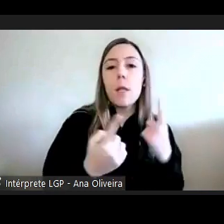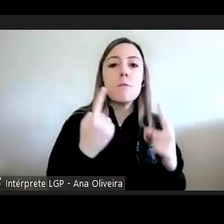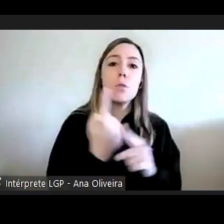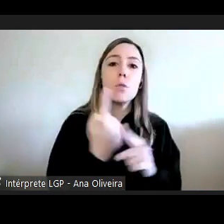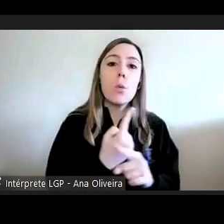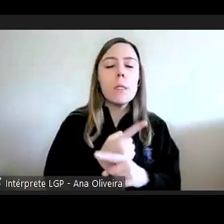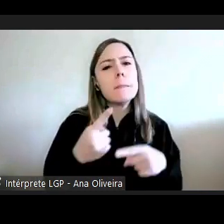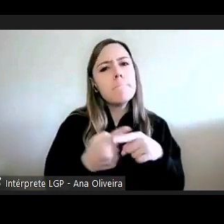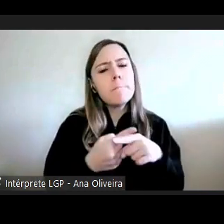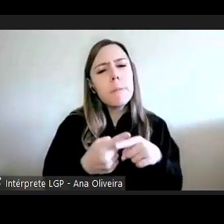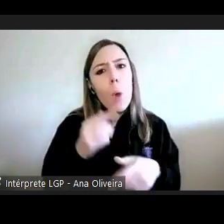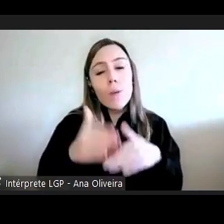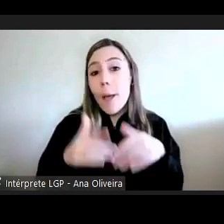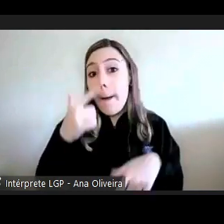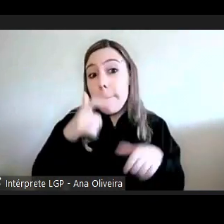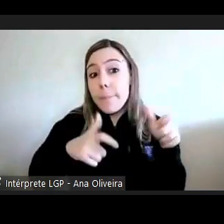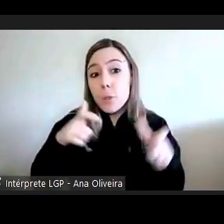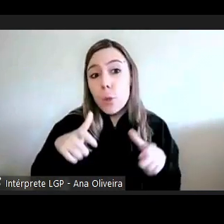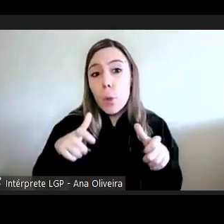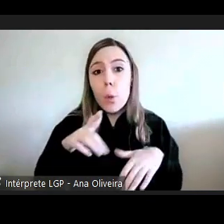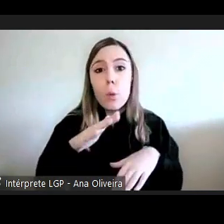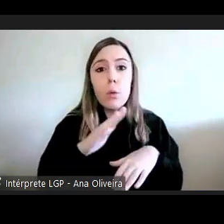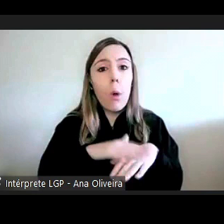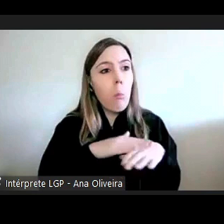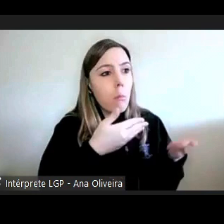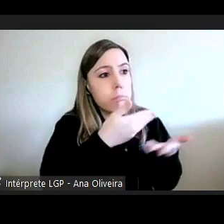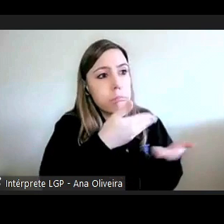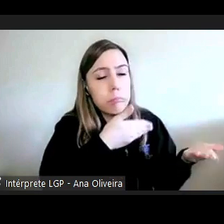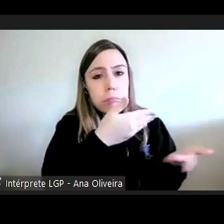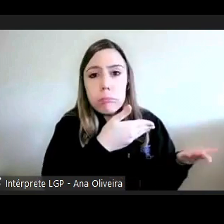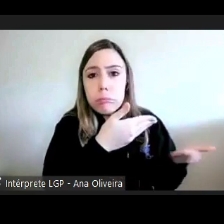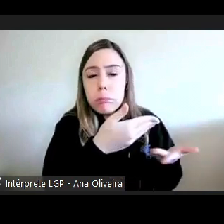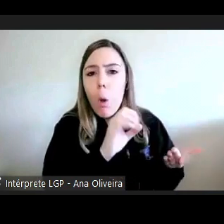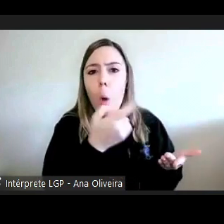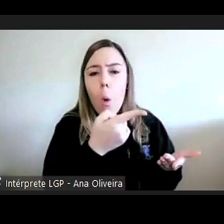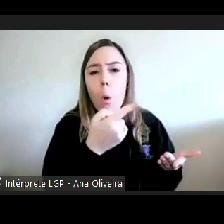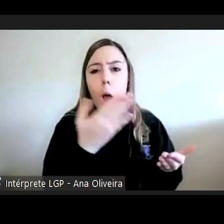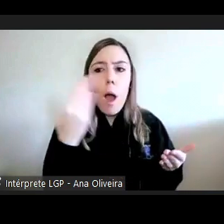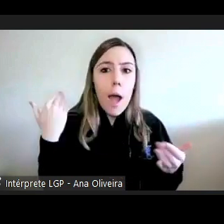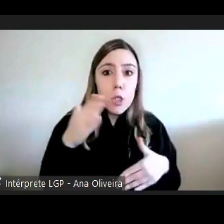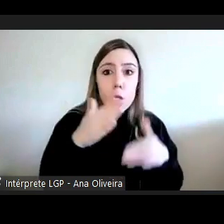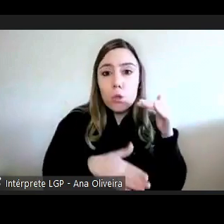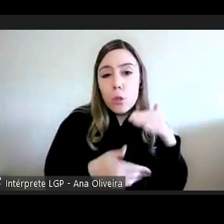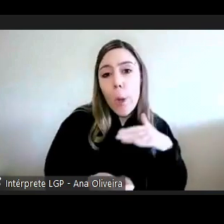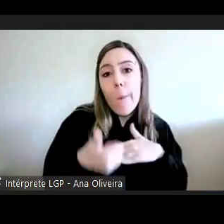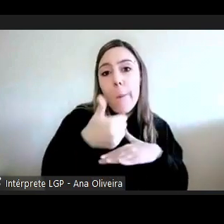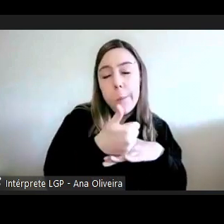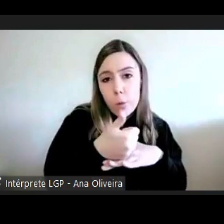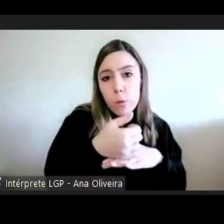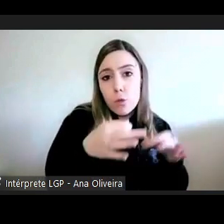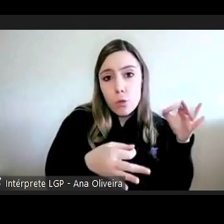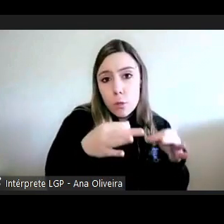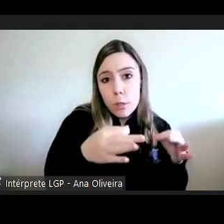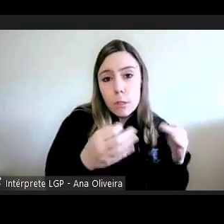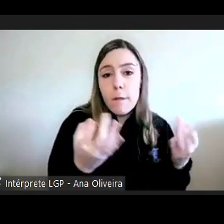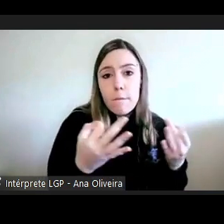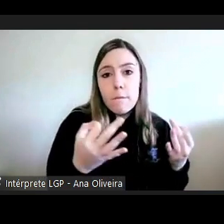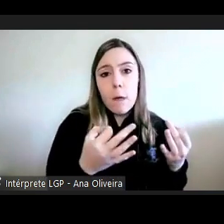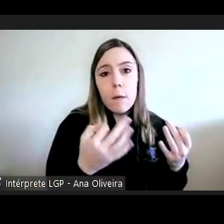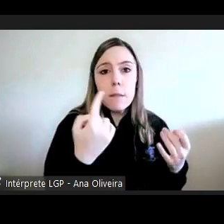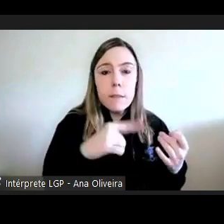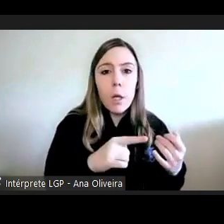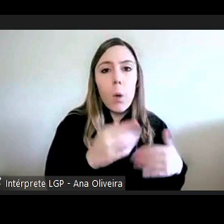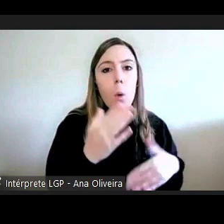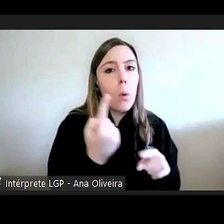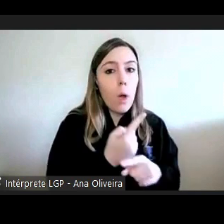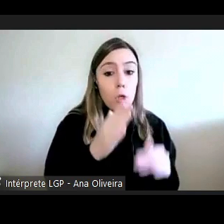de pessoas que por comunicação umas com as outras ou por uma experiência anterior com a provedoria enfim partilham essa experiência